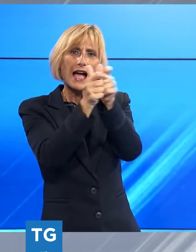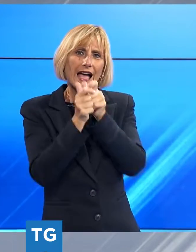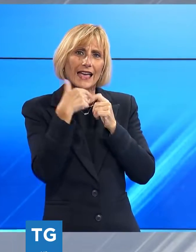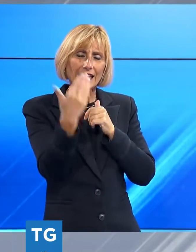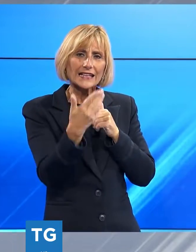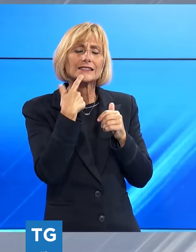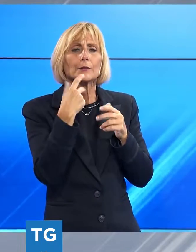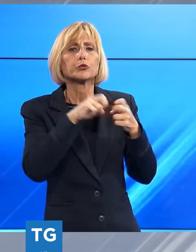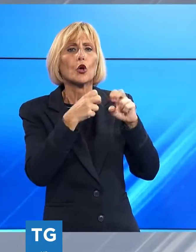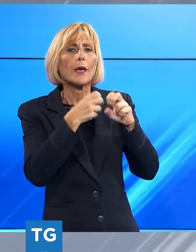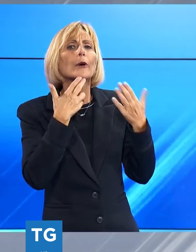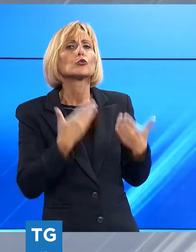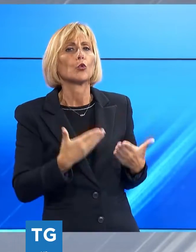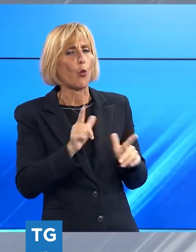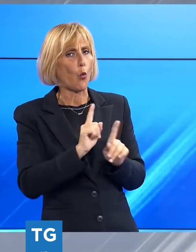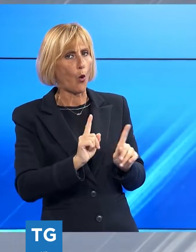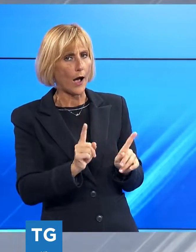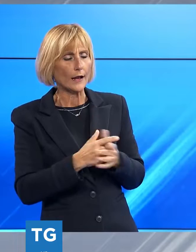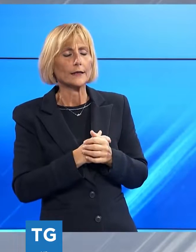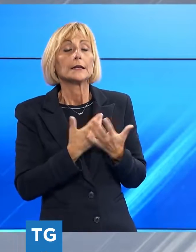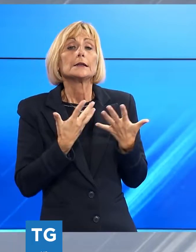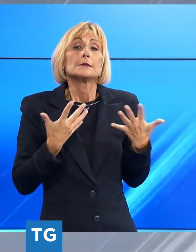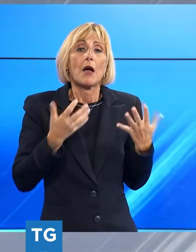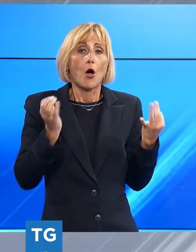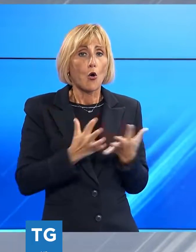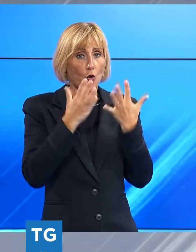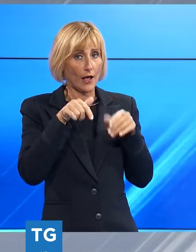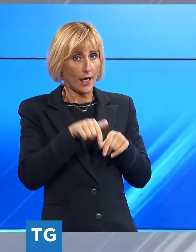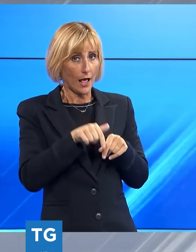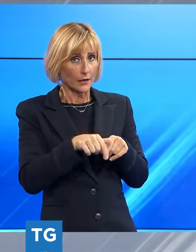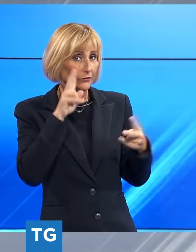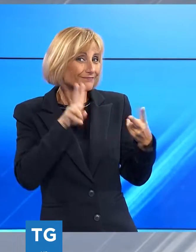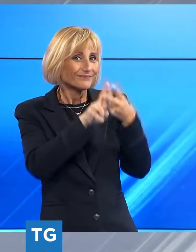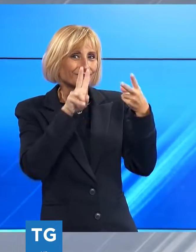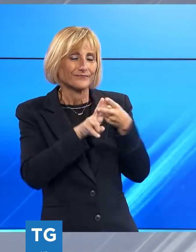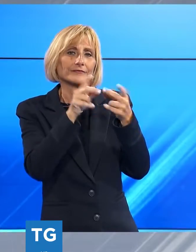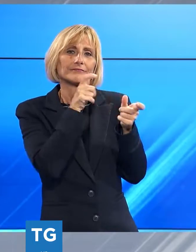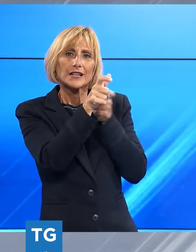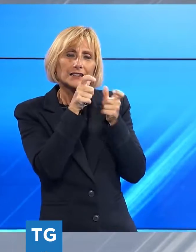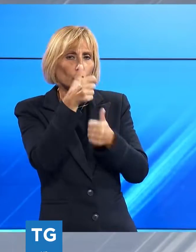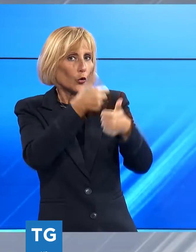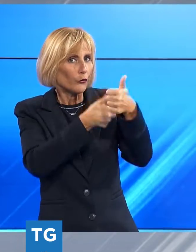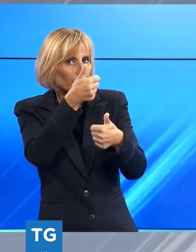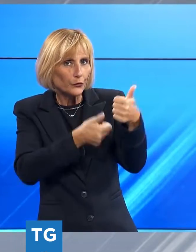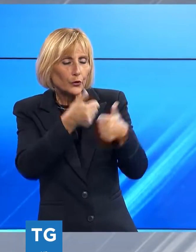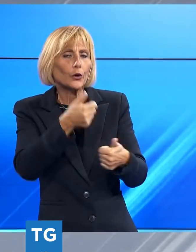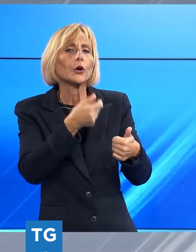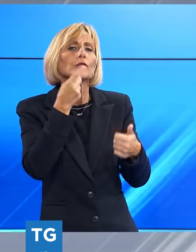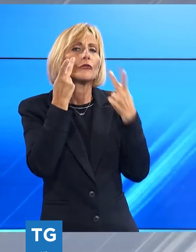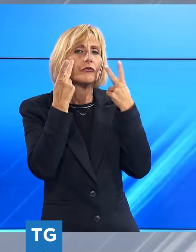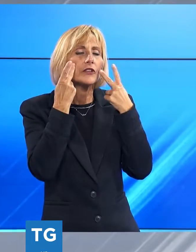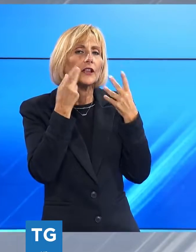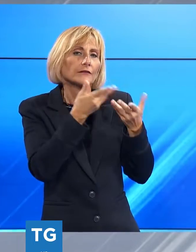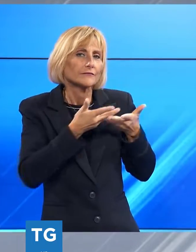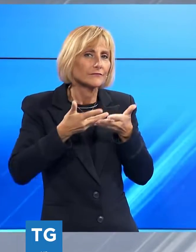i nostri stessi problemi attuali. Però l'occasione è sempre quella di incontrarsi, parlarne e vedere di fare sistema.